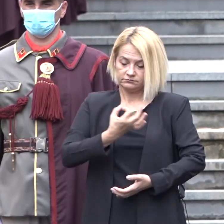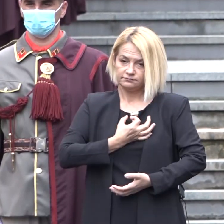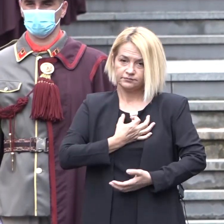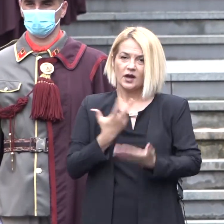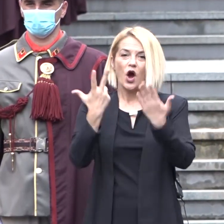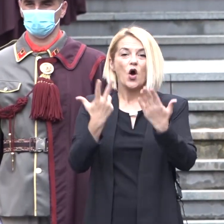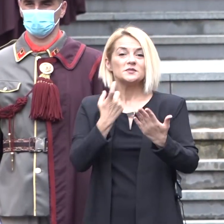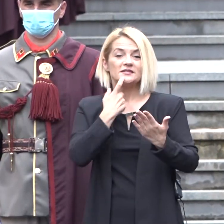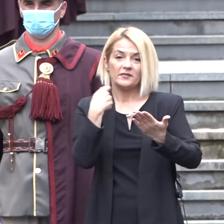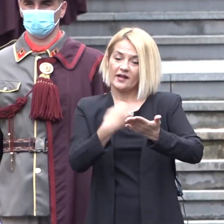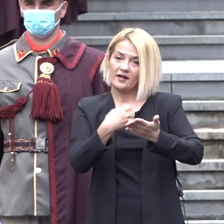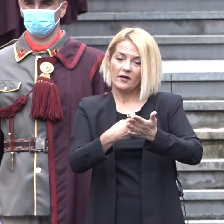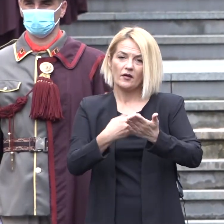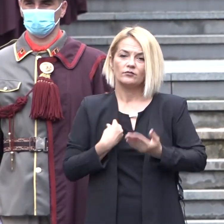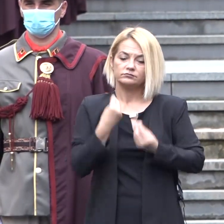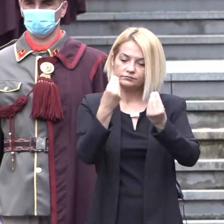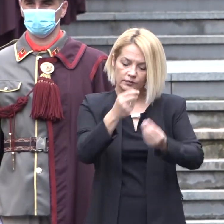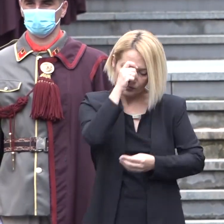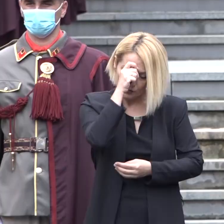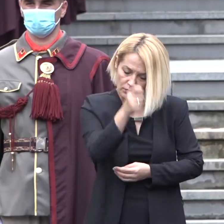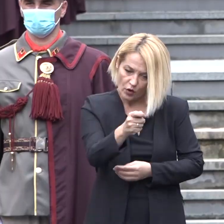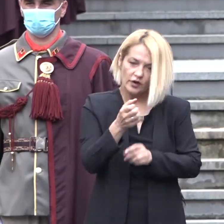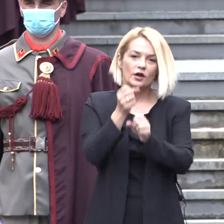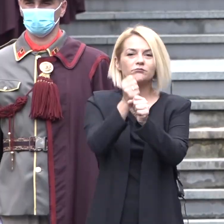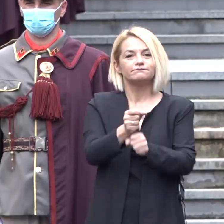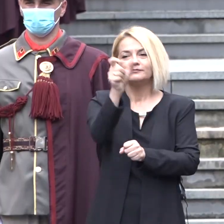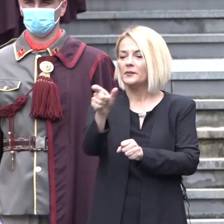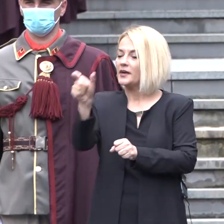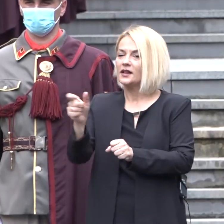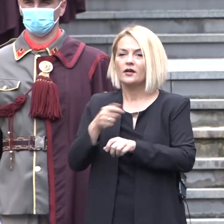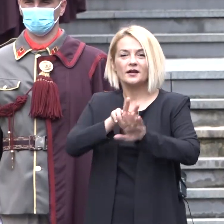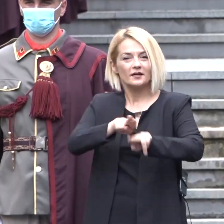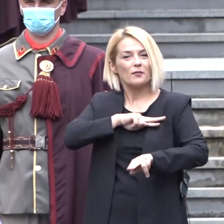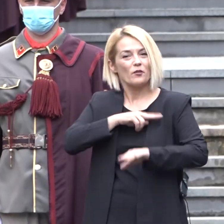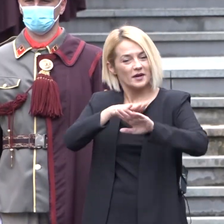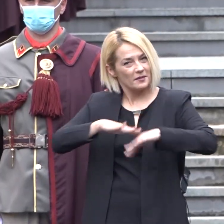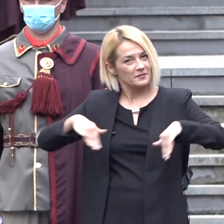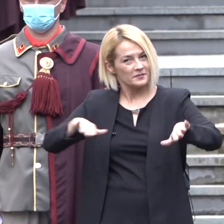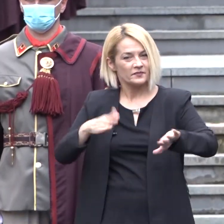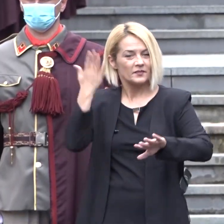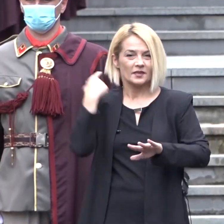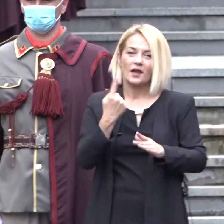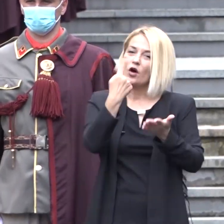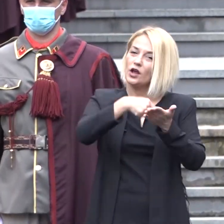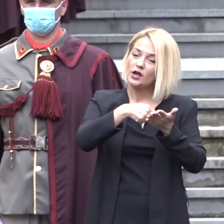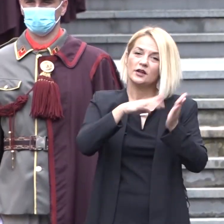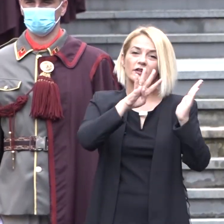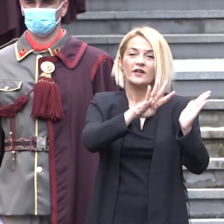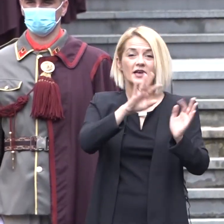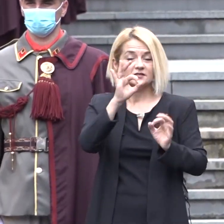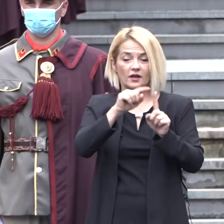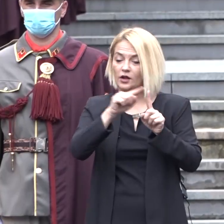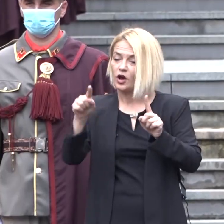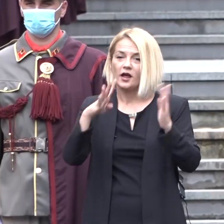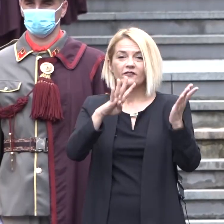8. септември, искажуваме почет кон пратениците во Собранијето на Република Македонија во маднатиот период од 90. до